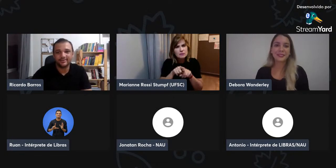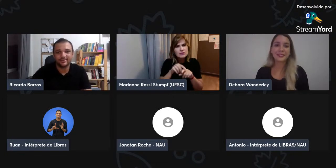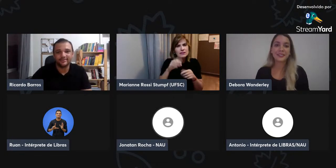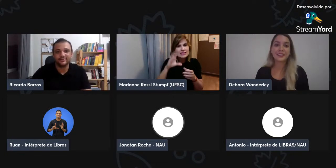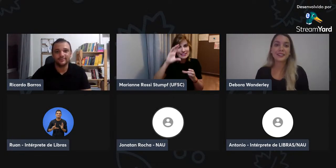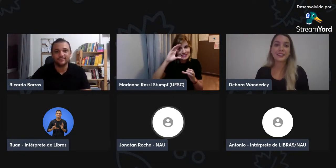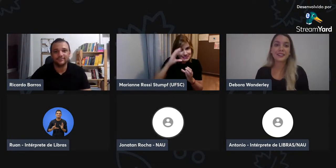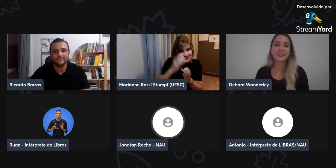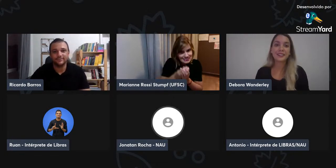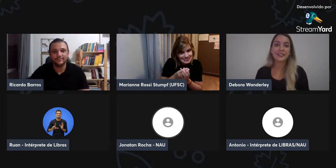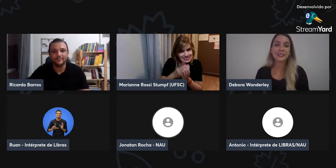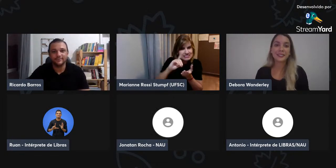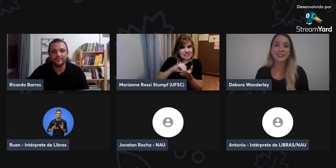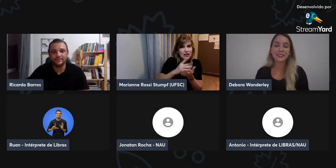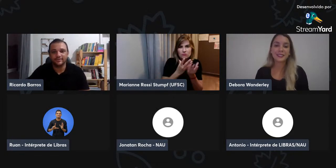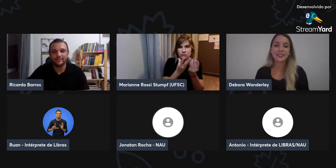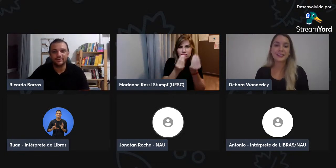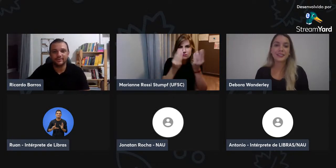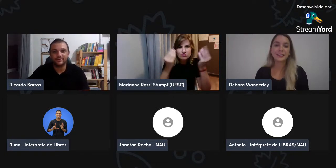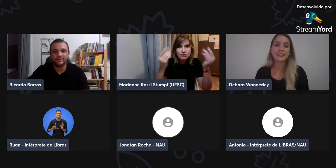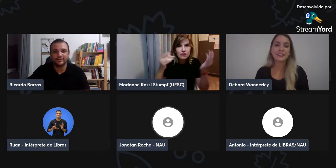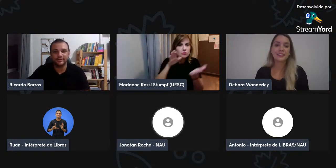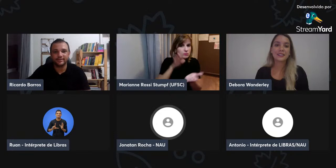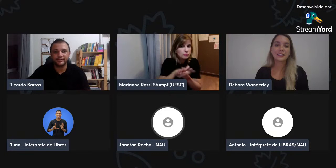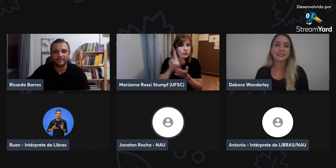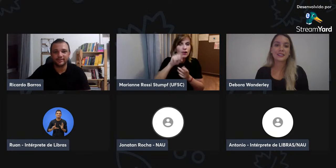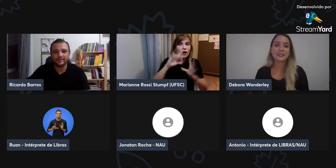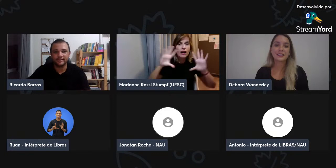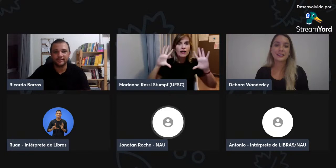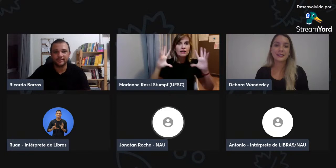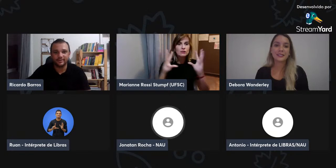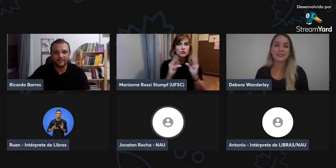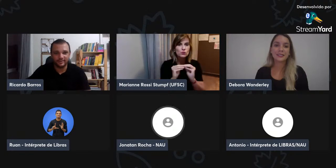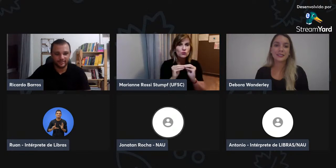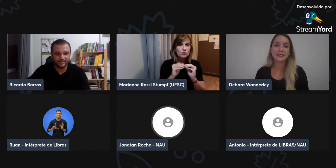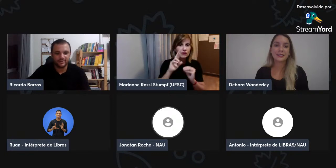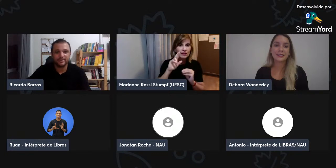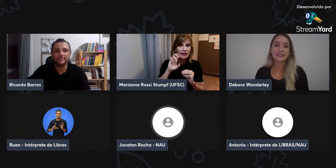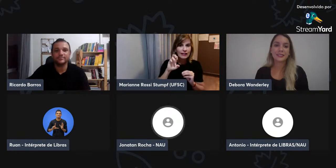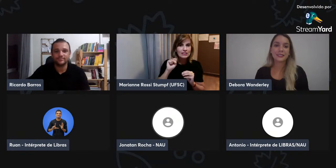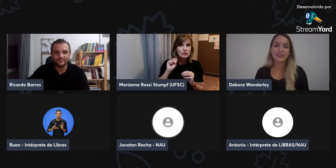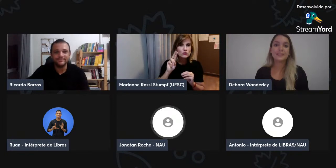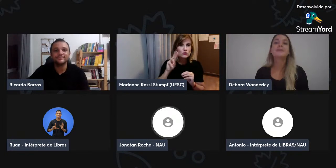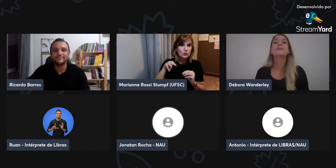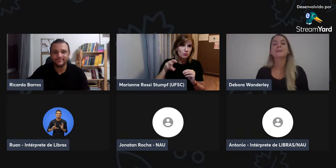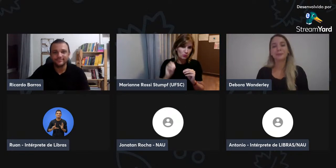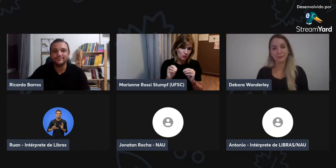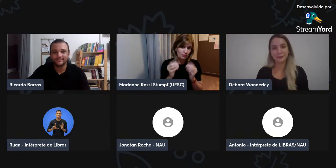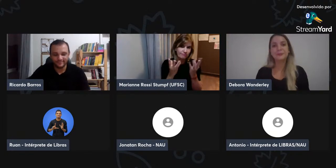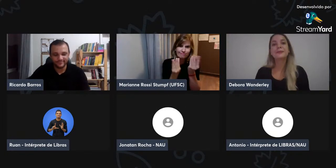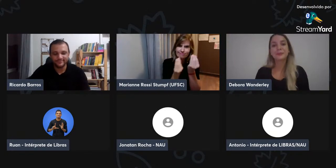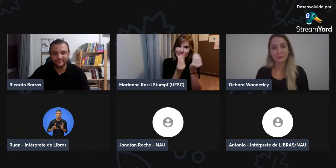a impressão desse TCC, também na tese, muitos foram impressos.